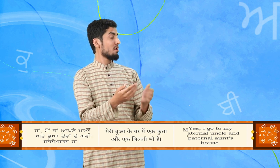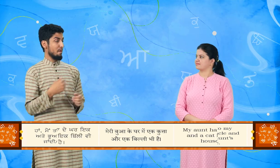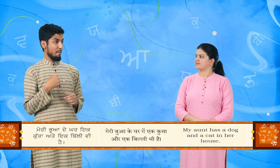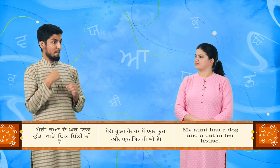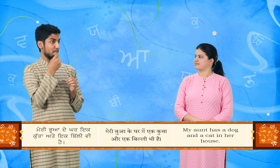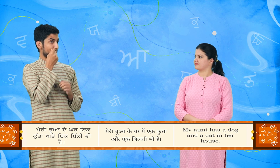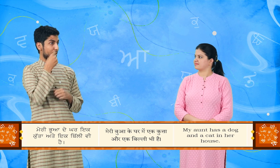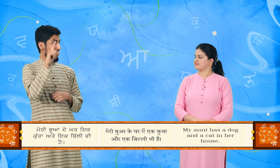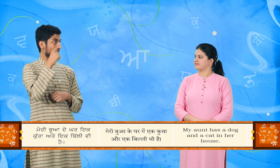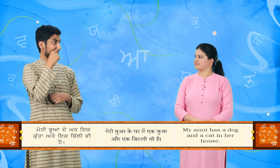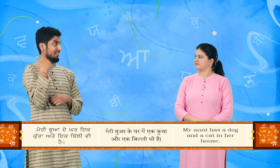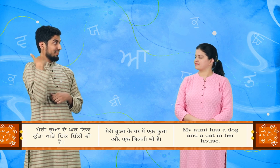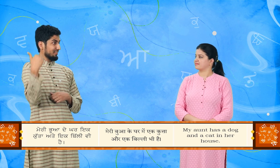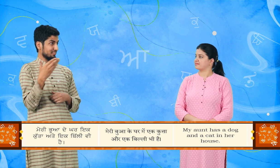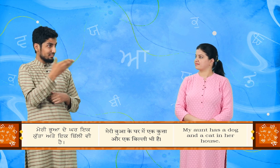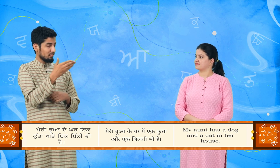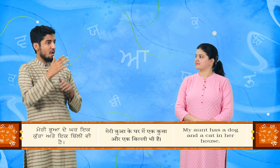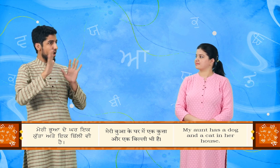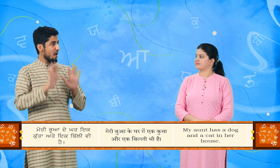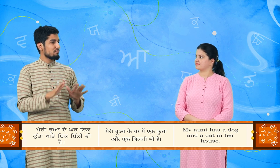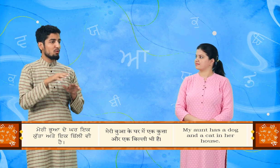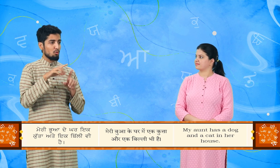मिरी पुआ दे कर एक कुत्ता अते एक बिल्ली वी है.